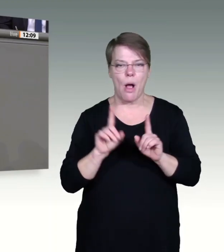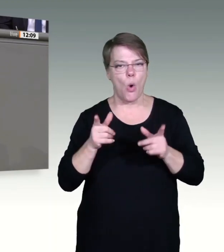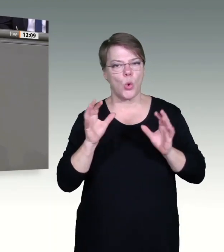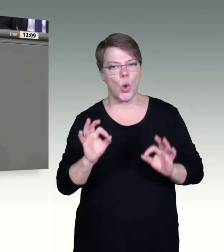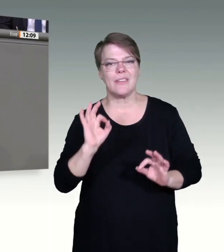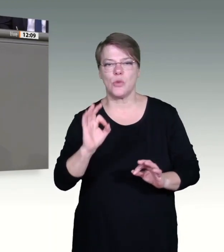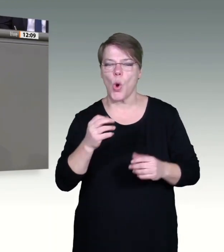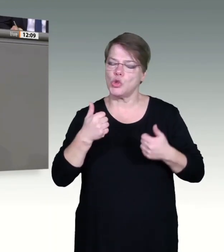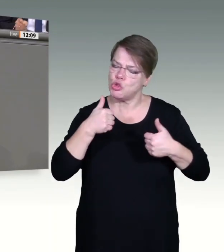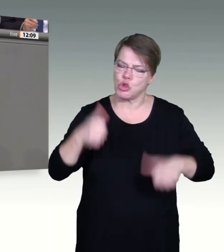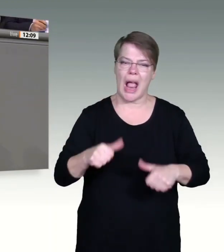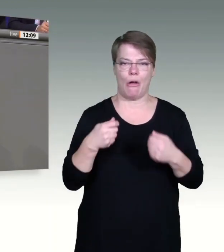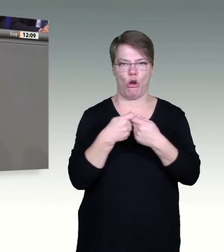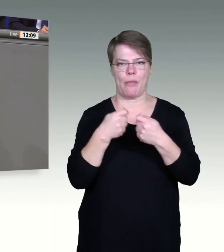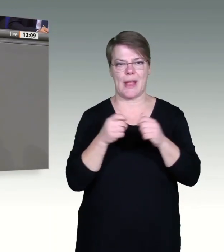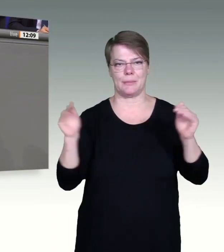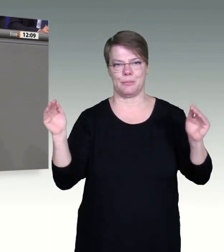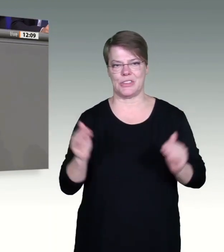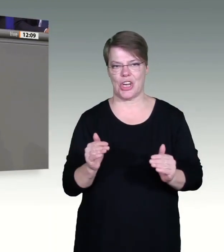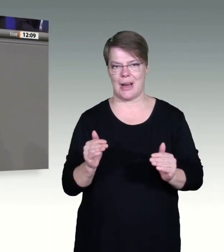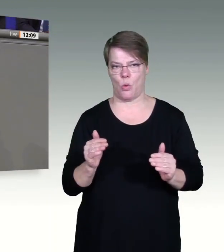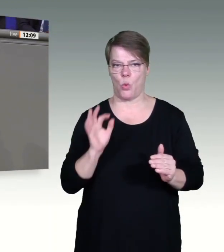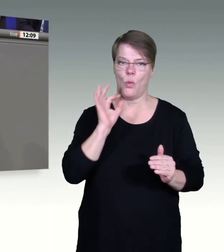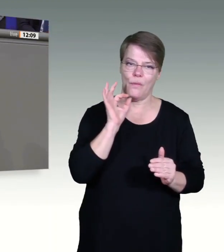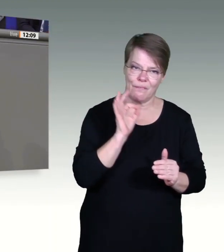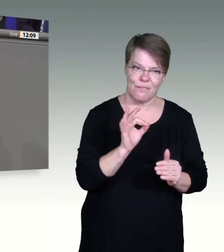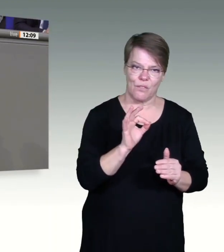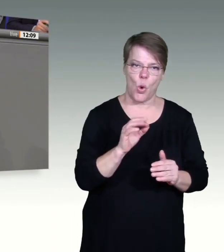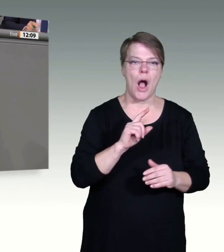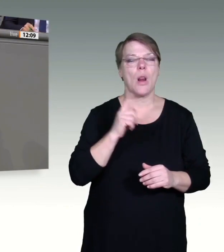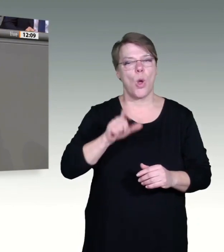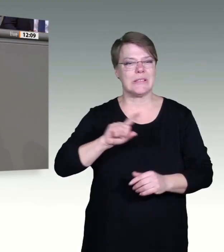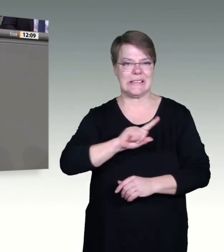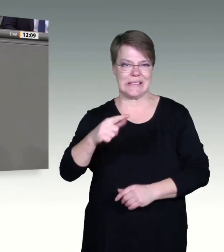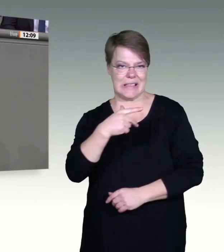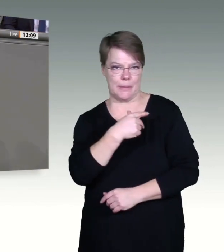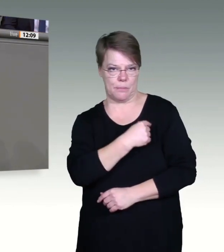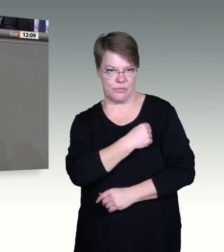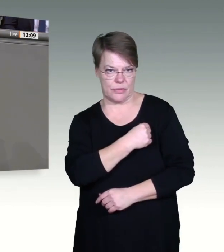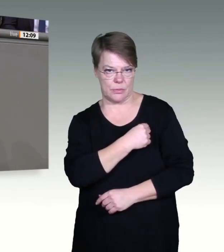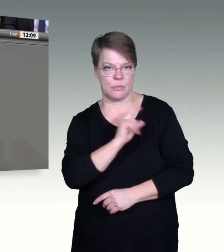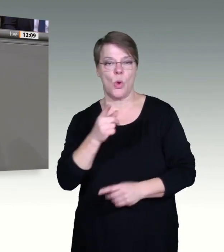Bundeswehr verlegt werden müssen, sind nicht nur unerträglich, sondern unerklärlich.